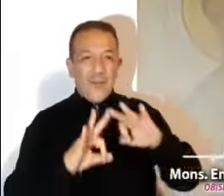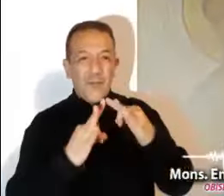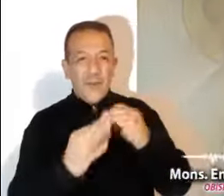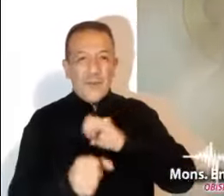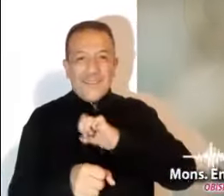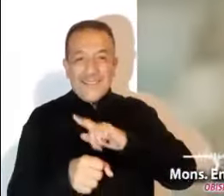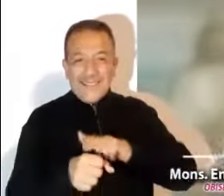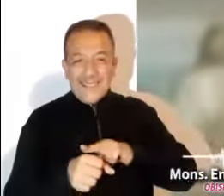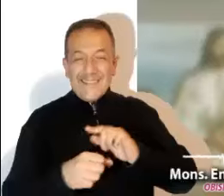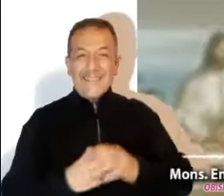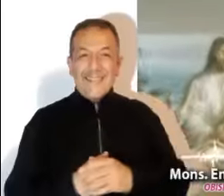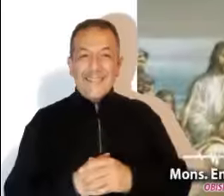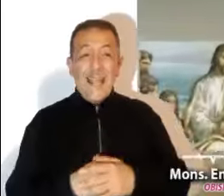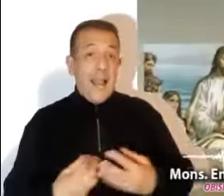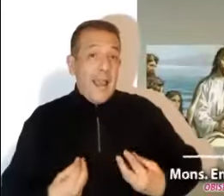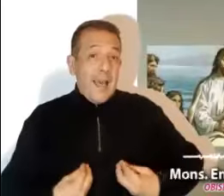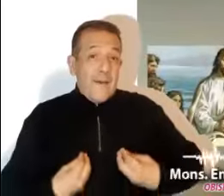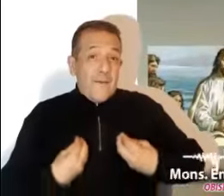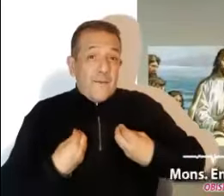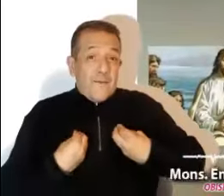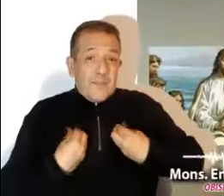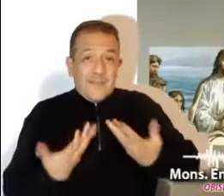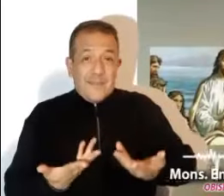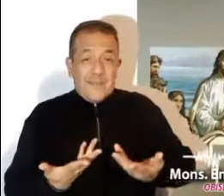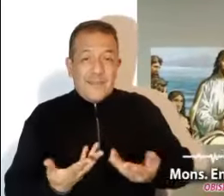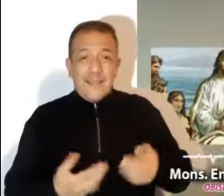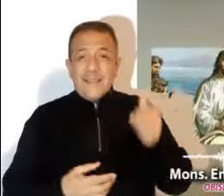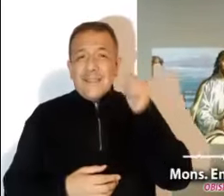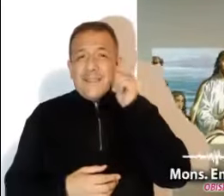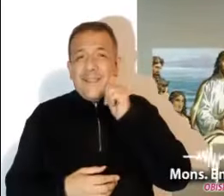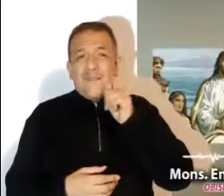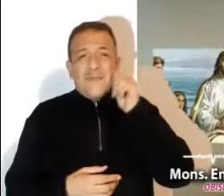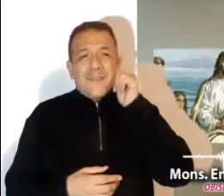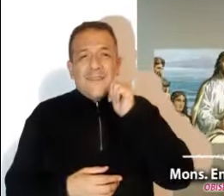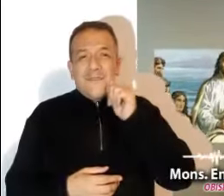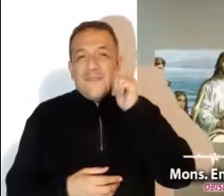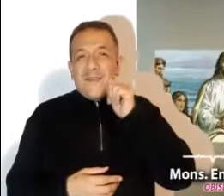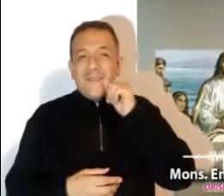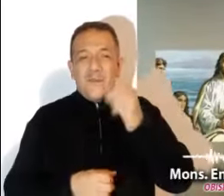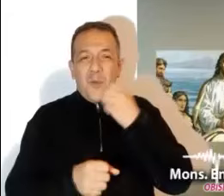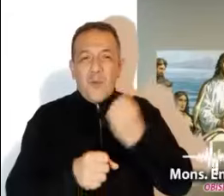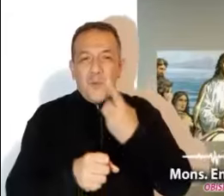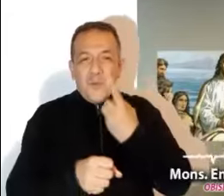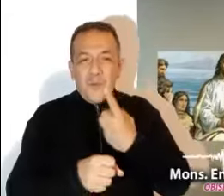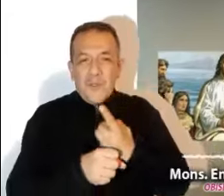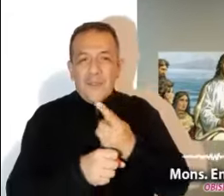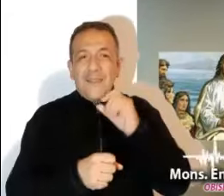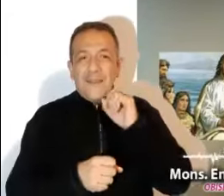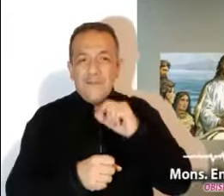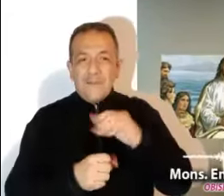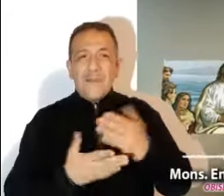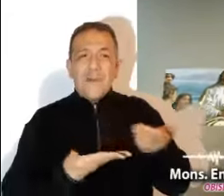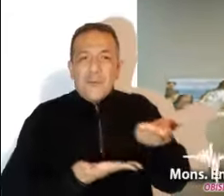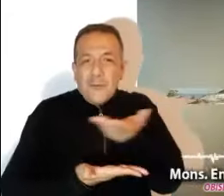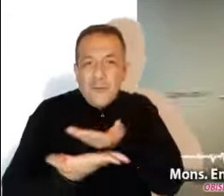extraordinario. Vivir plenamente cada oportunidad y relación con los